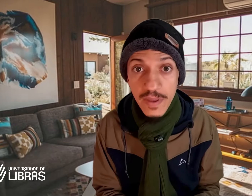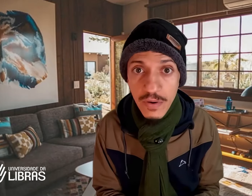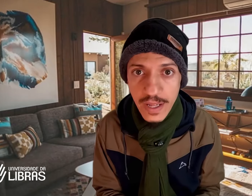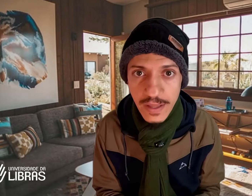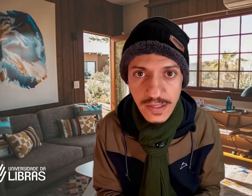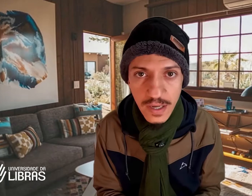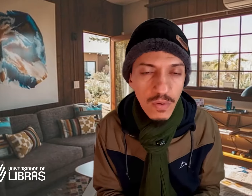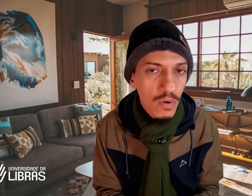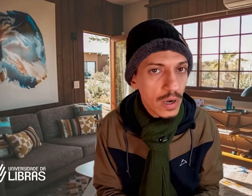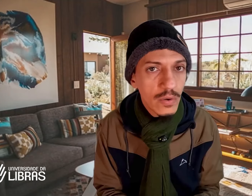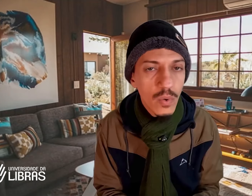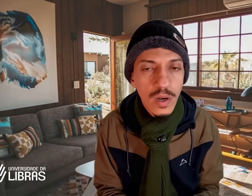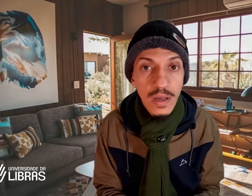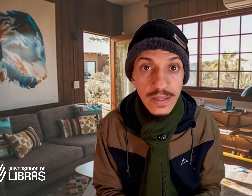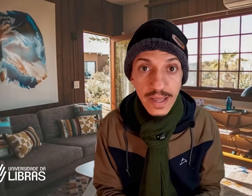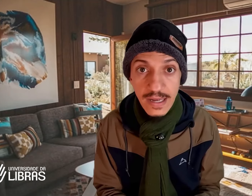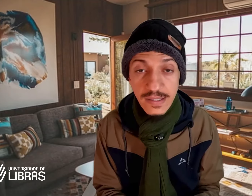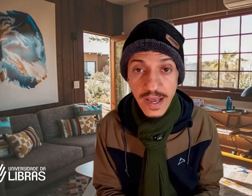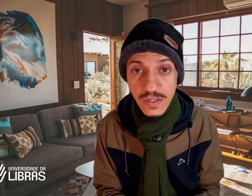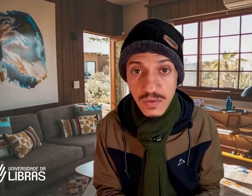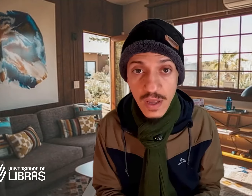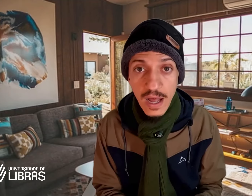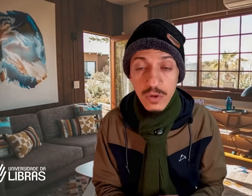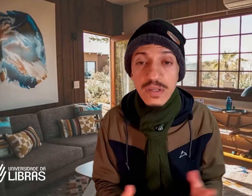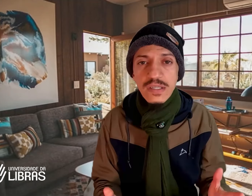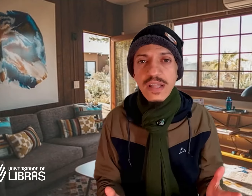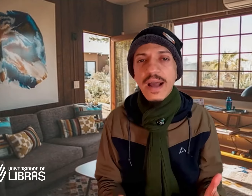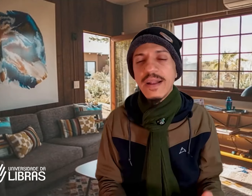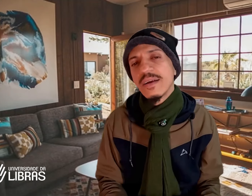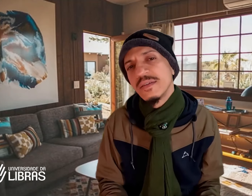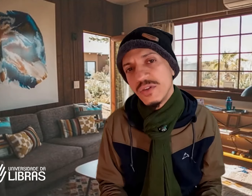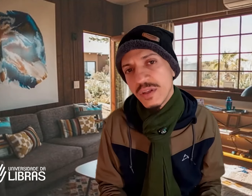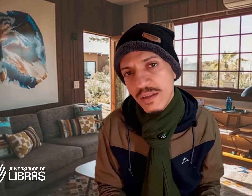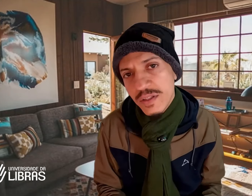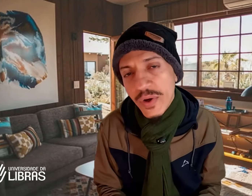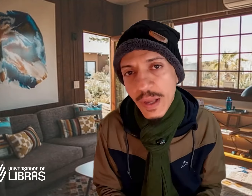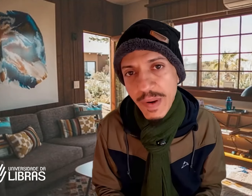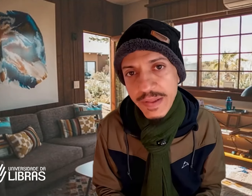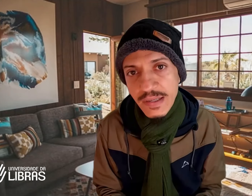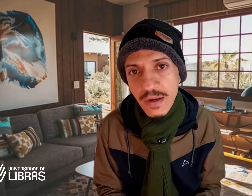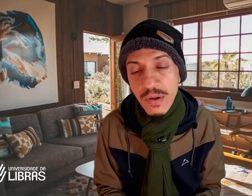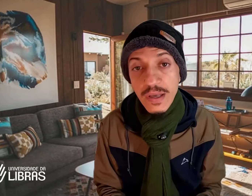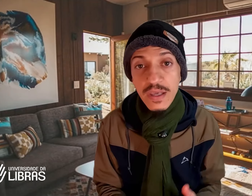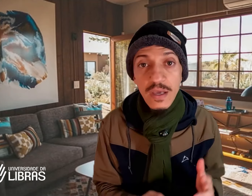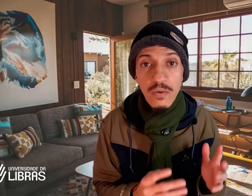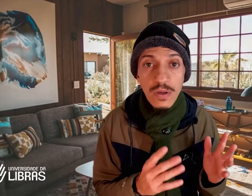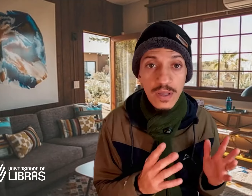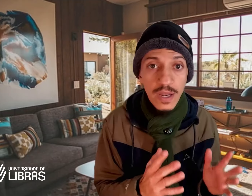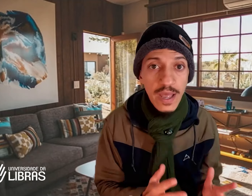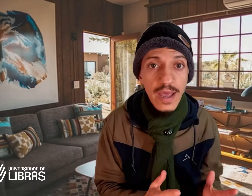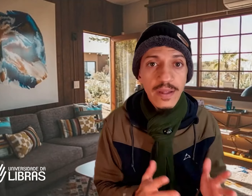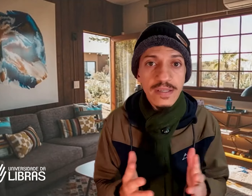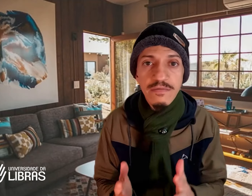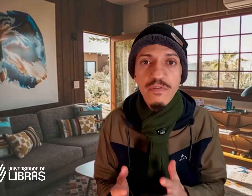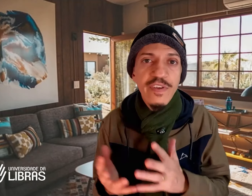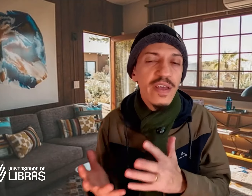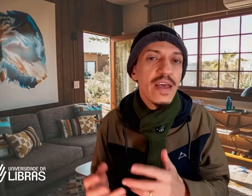orientação, olho no olho, terá acesso a todas as técnicas de tradição e interpretação que eu criei, desenvolvi e